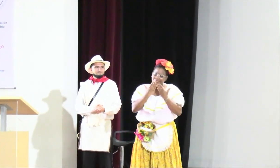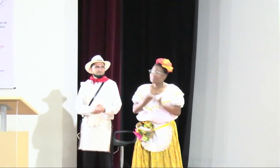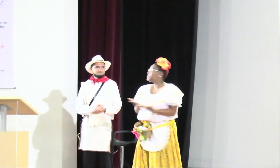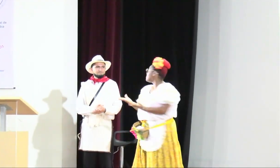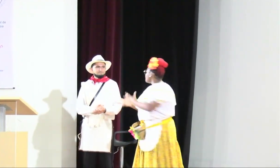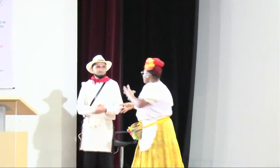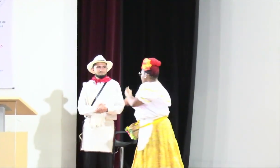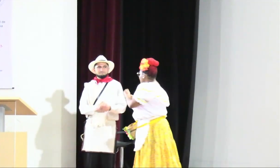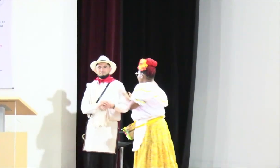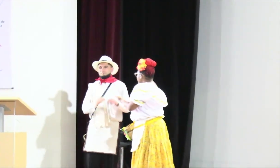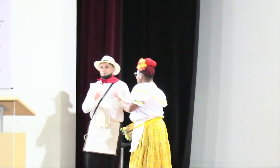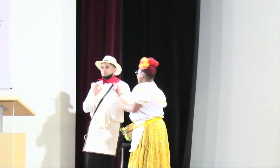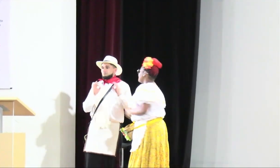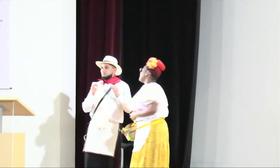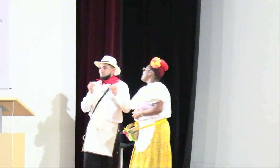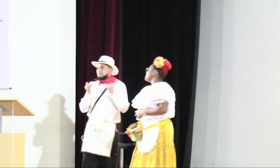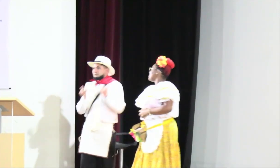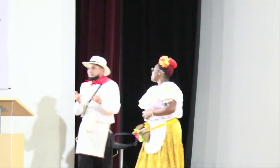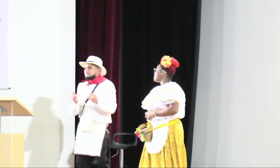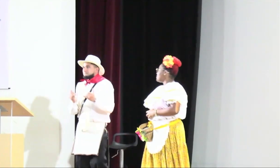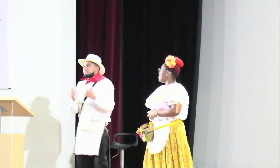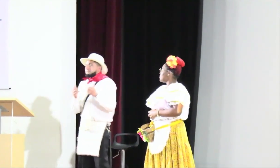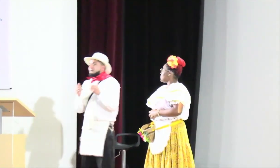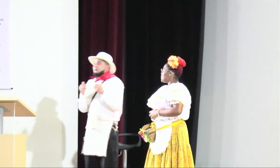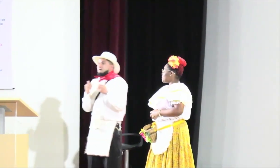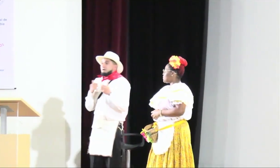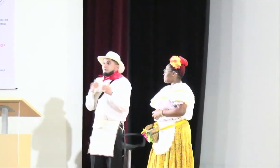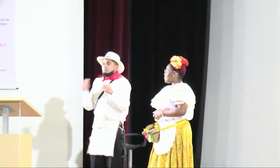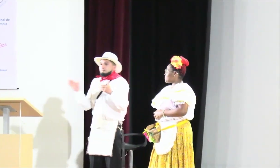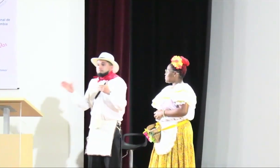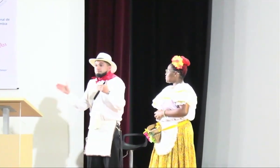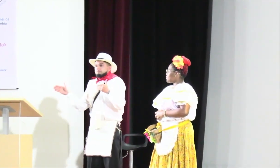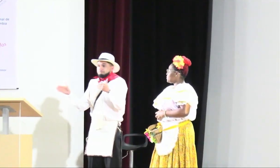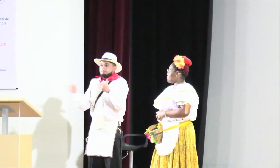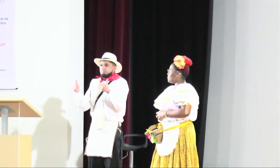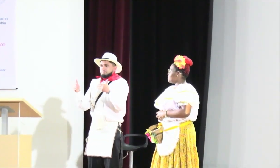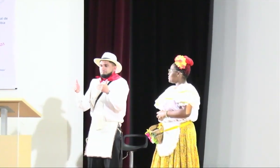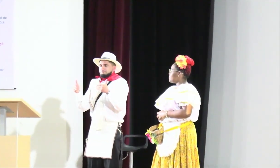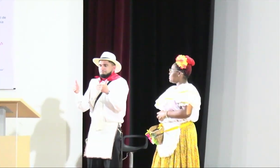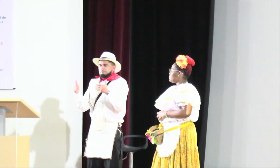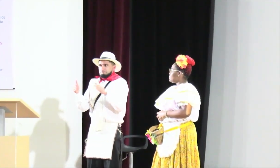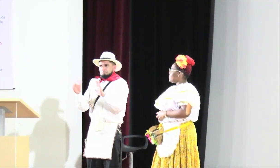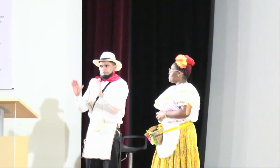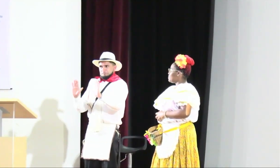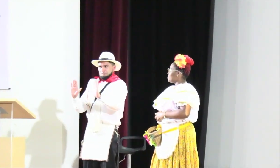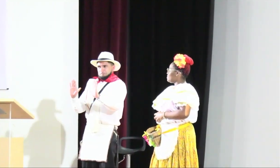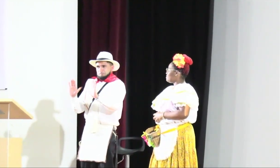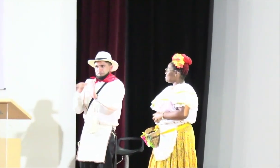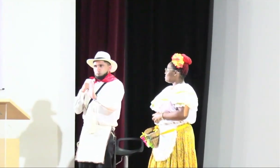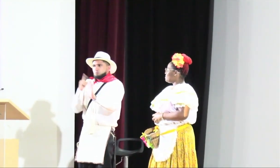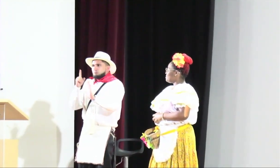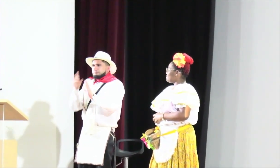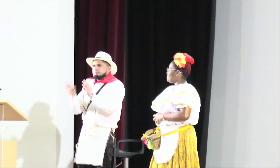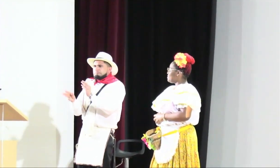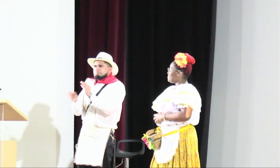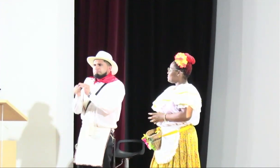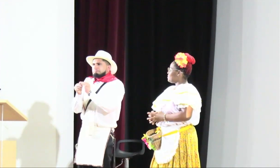ha sido pues de gran interés así es Daniela y antes de hacer el cierre